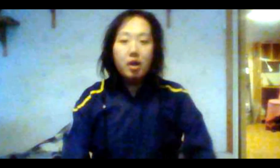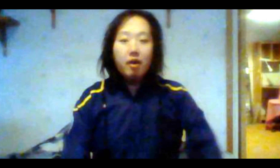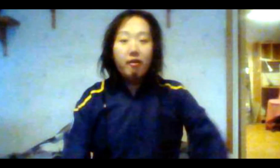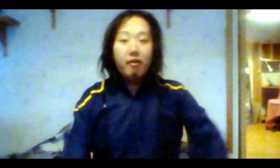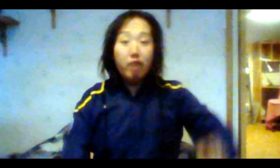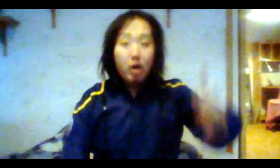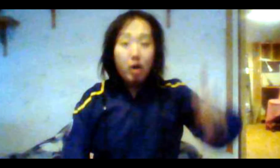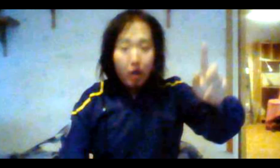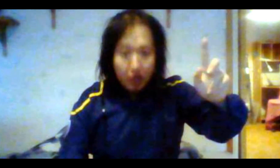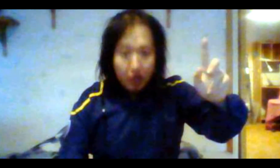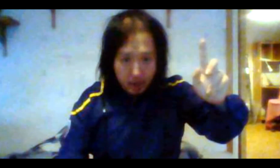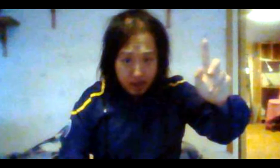För